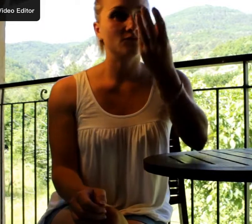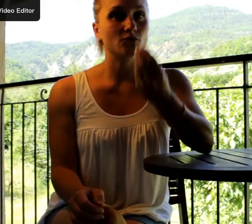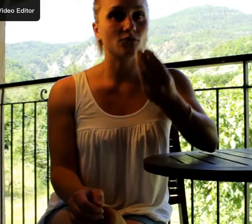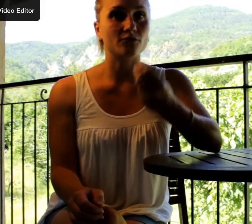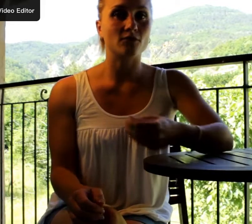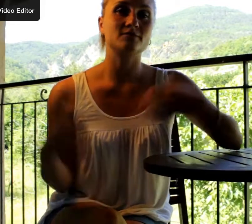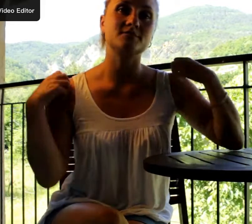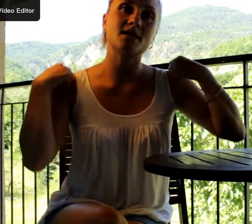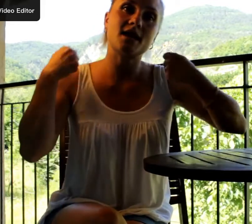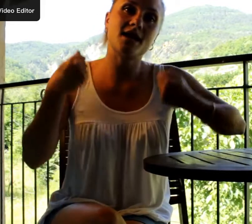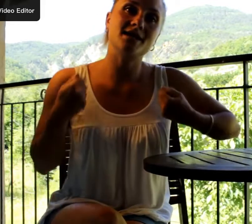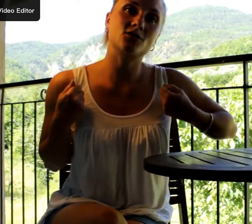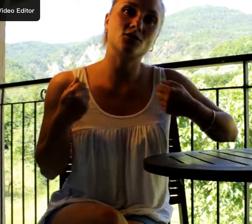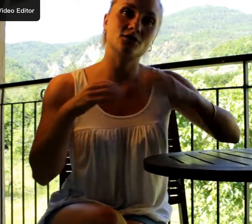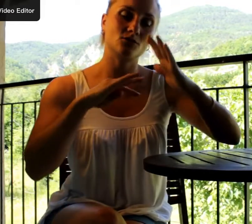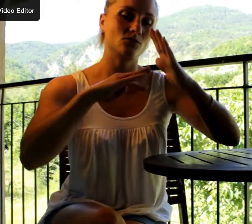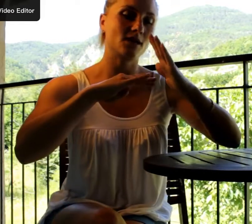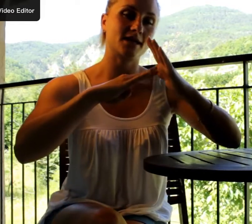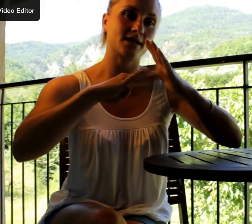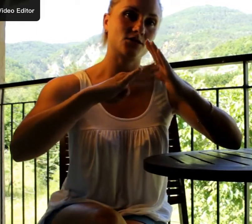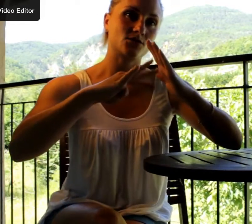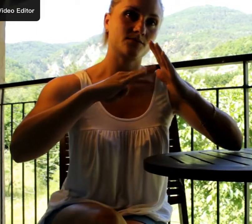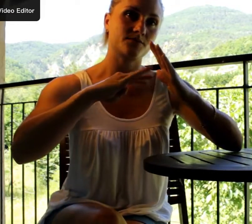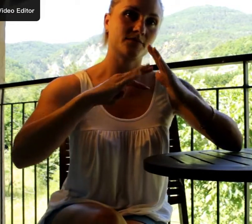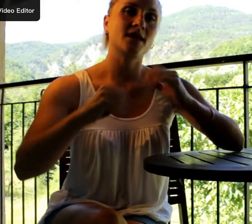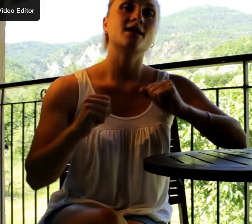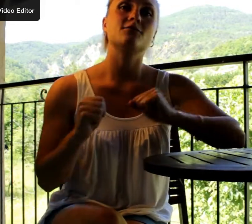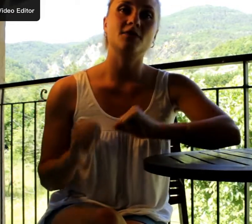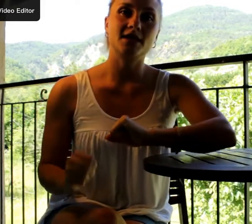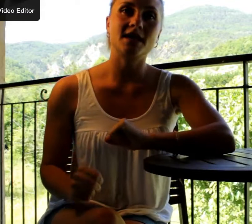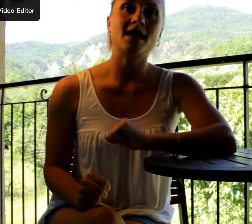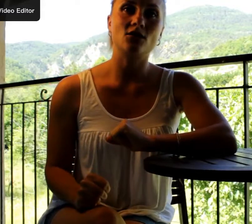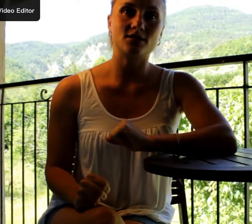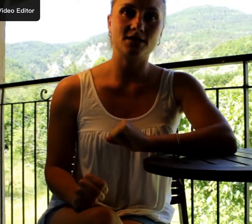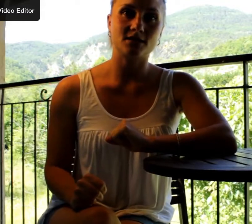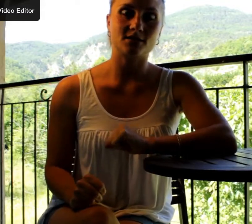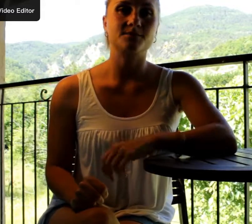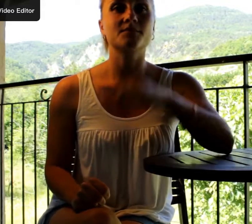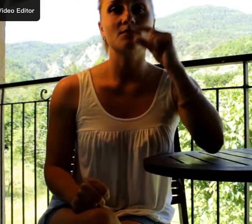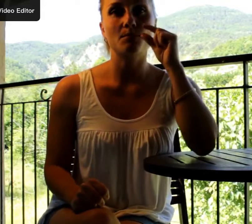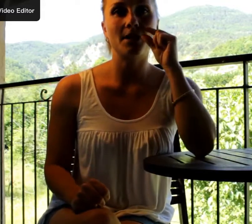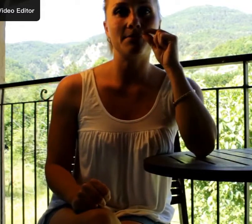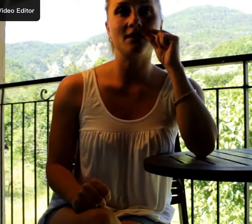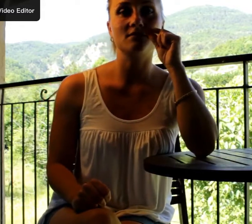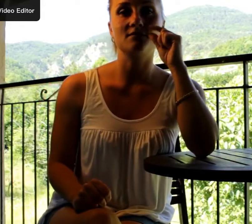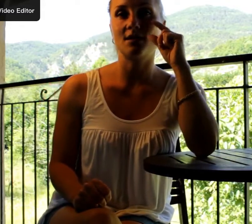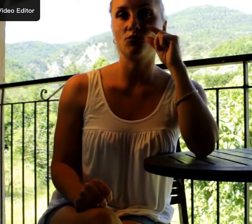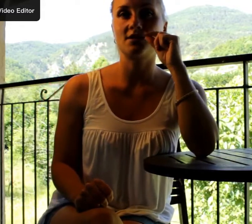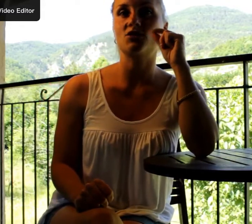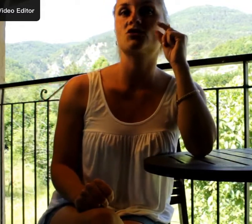vos enfants à l'école ou à la crèche, veillez à leur dire papa, la moustache